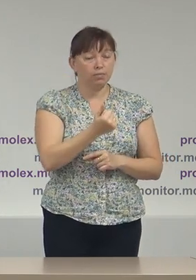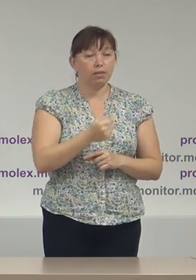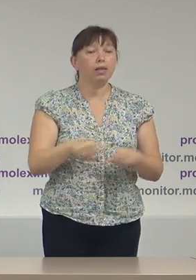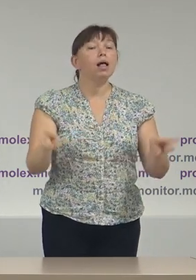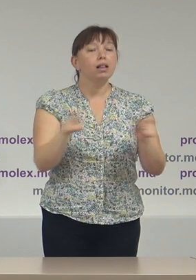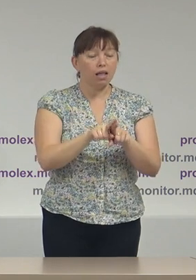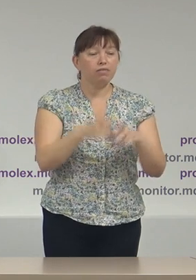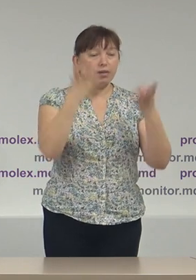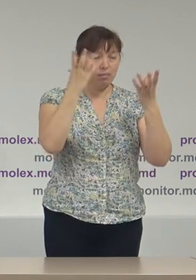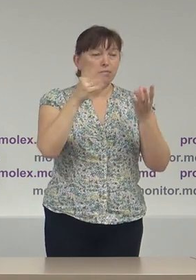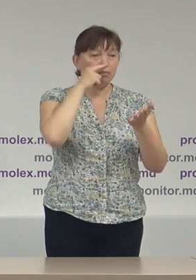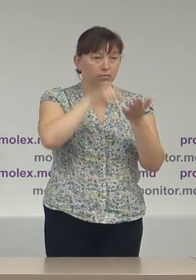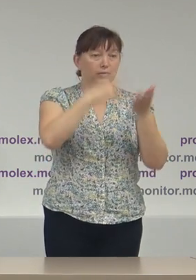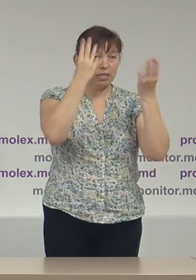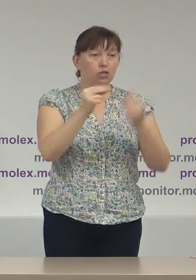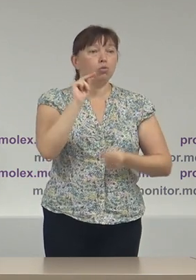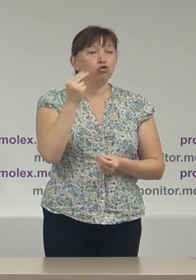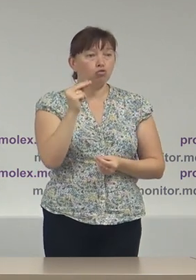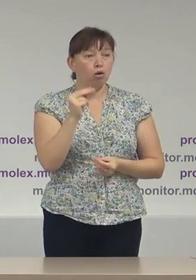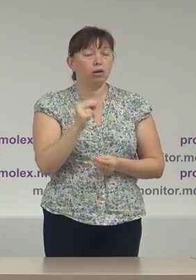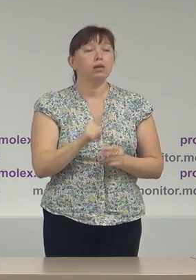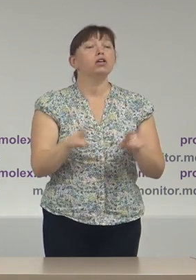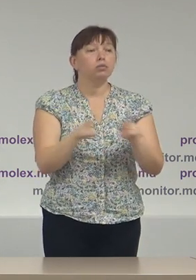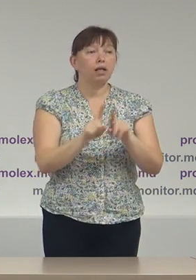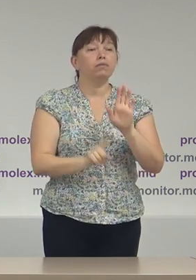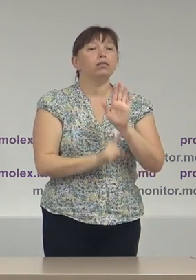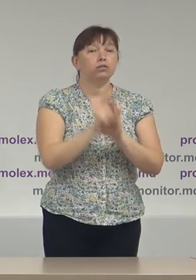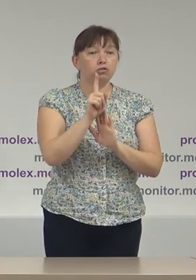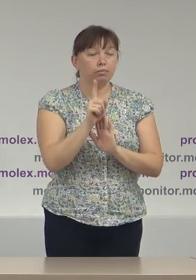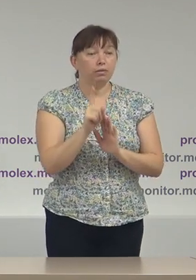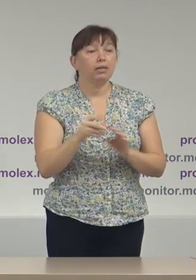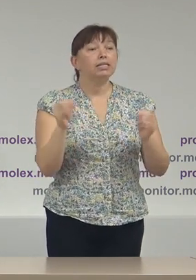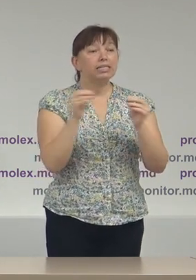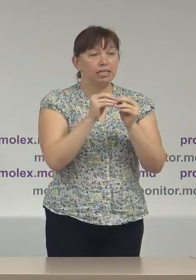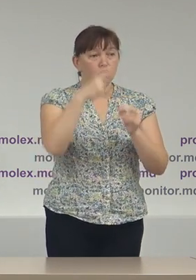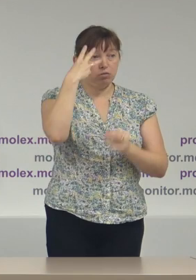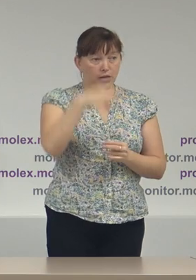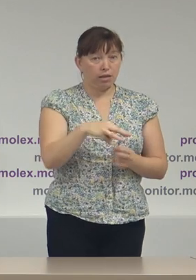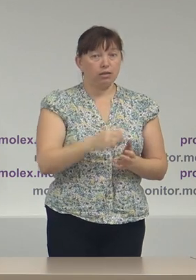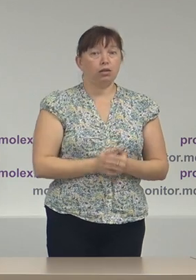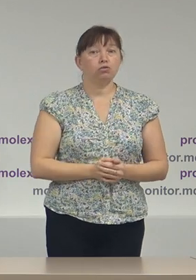fel în ziua de joi, la fel cu începere de la ora 10.30,